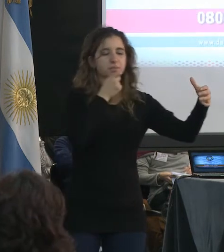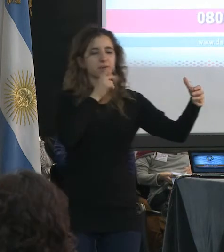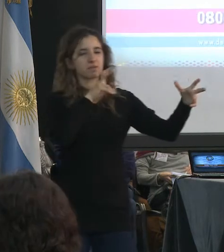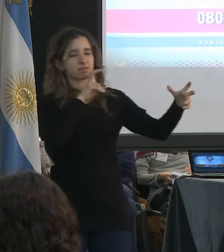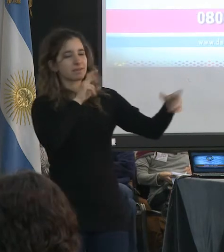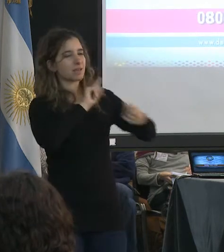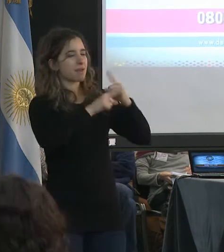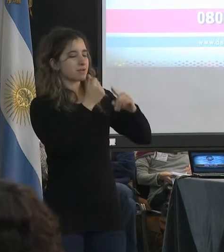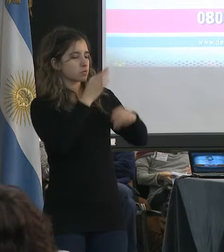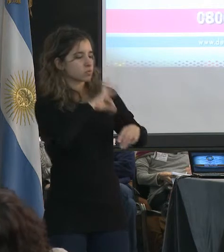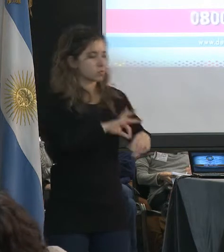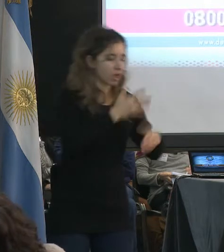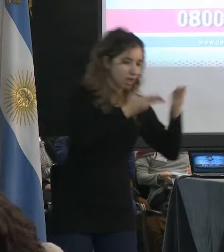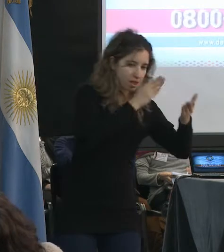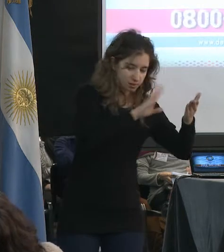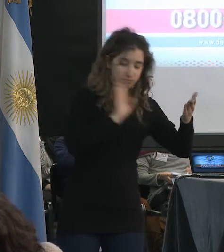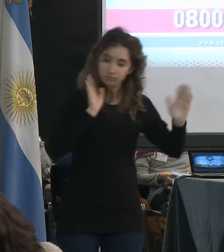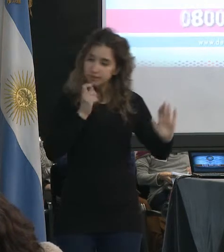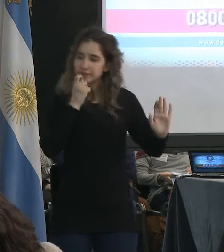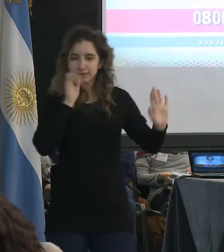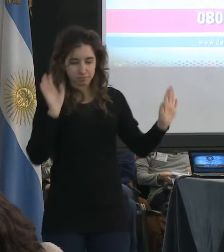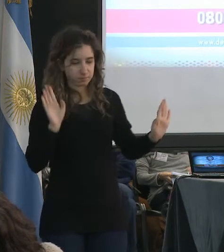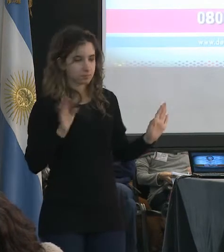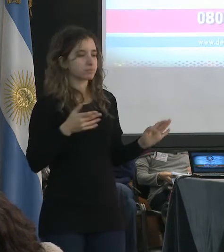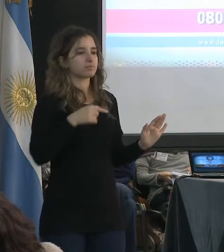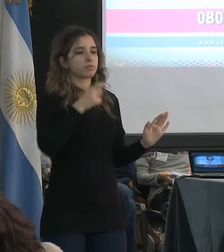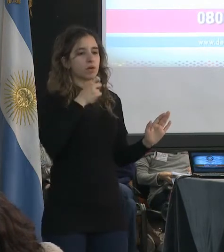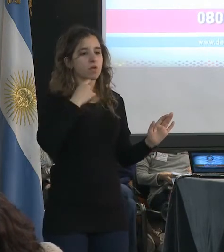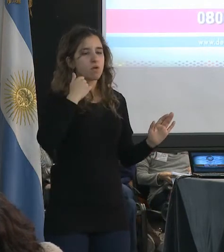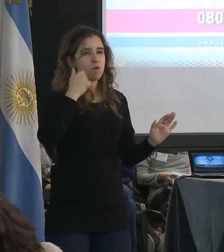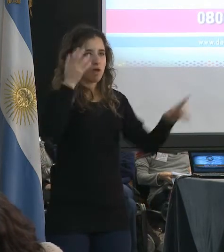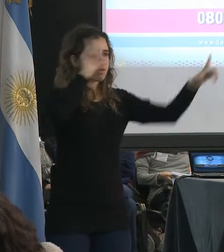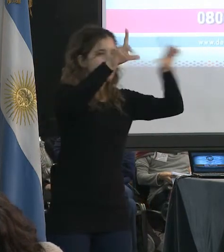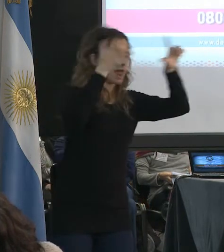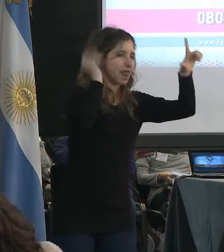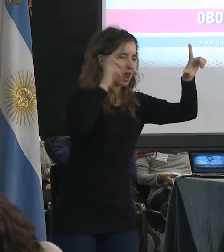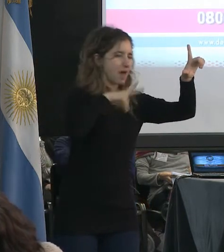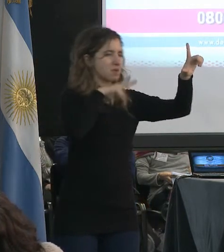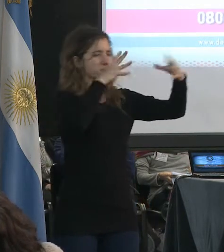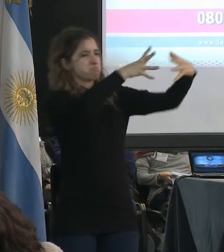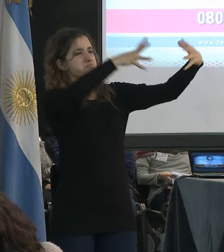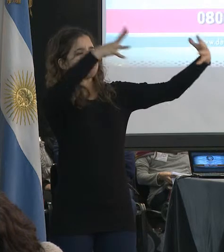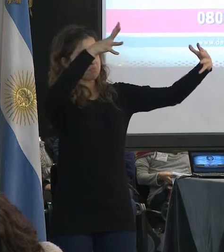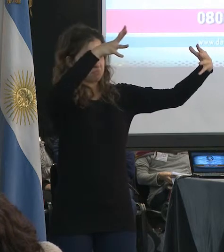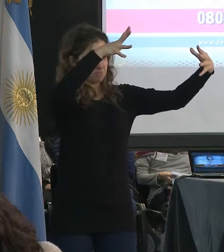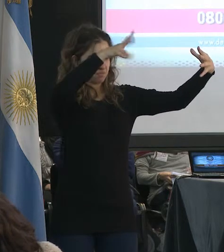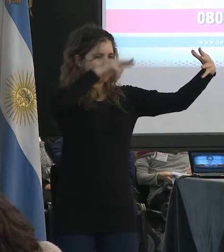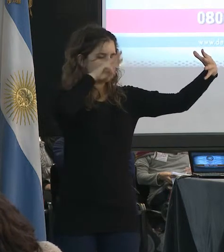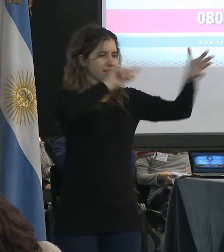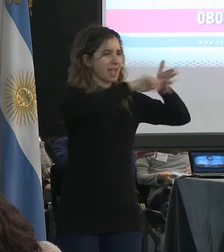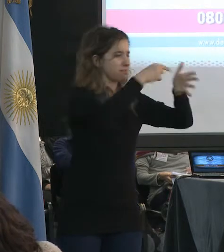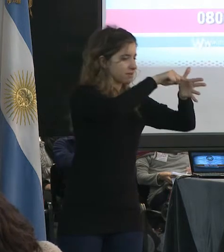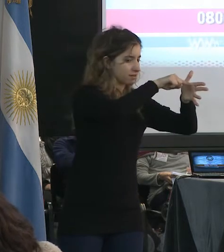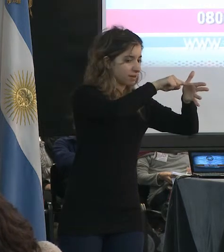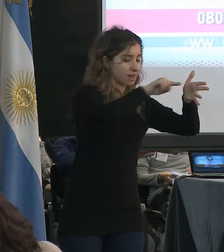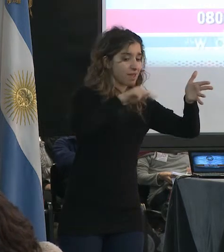Es muy distinto los empleados de los multimedios capitalinos a los que son del interior de la provincia de Buenos Aires. Pero muy, muy